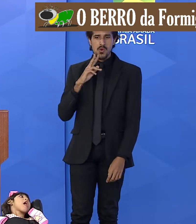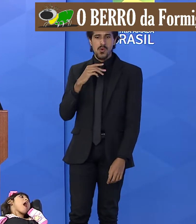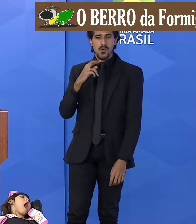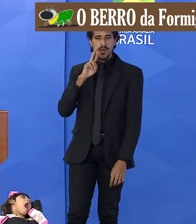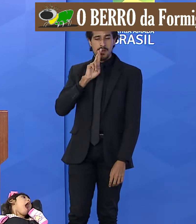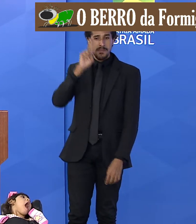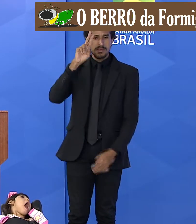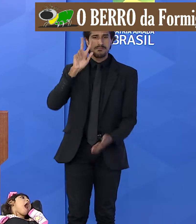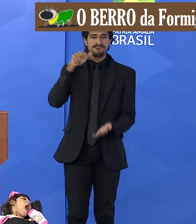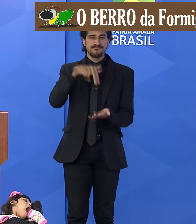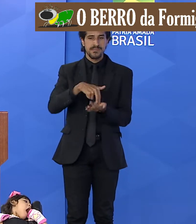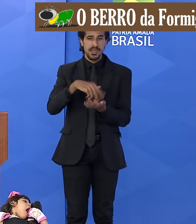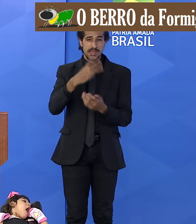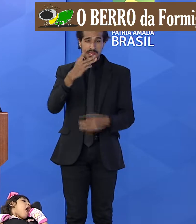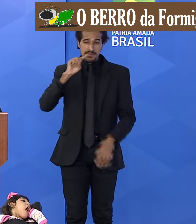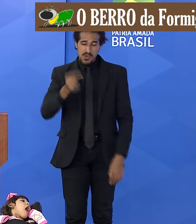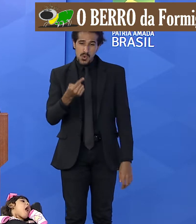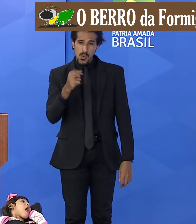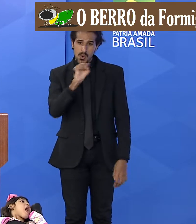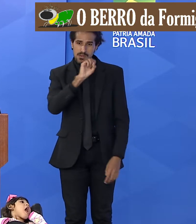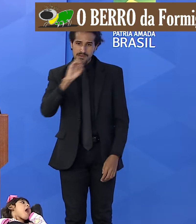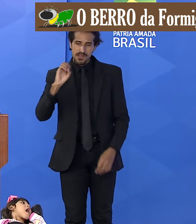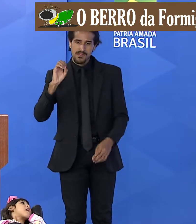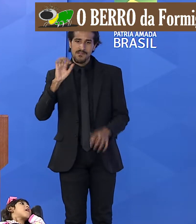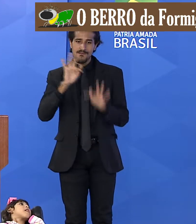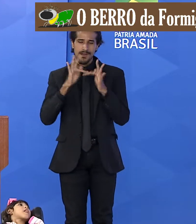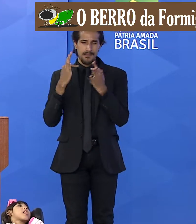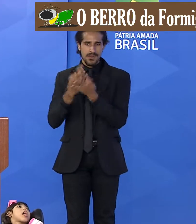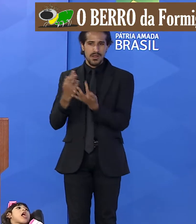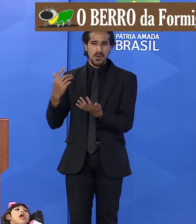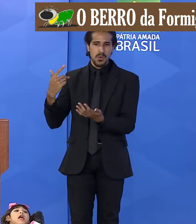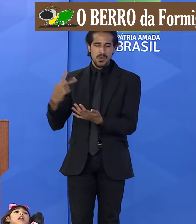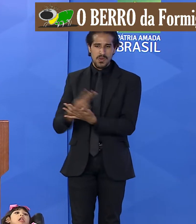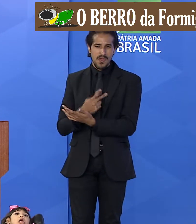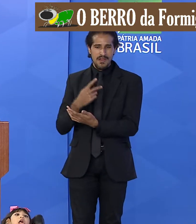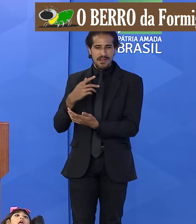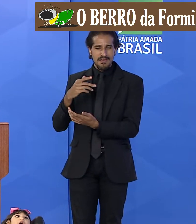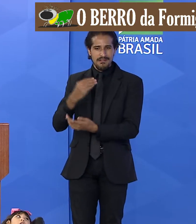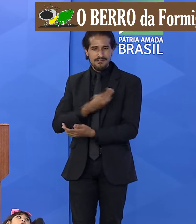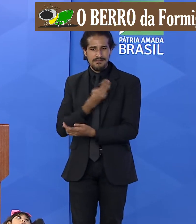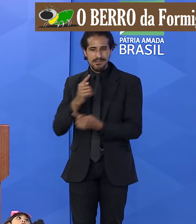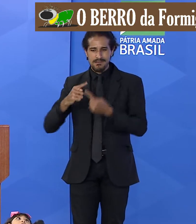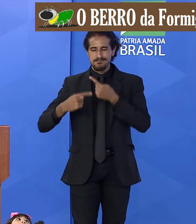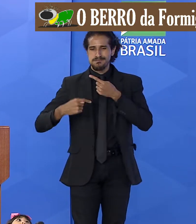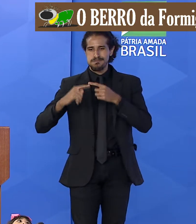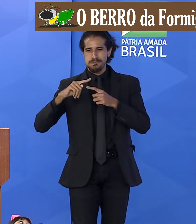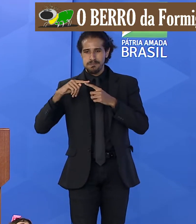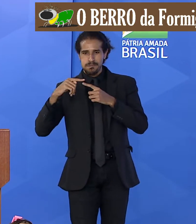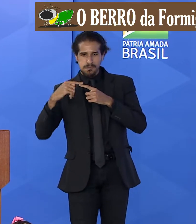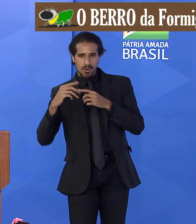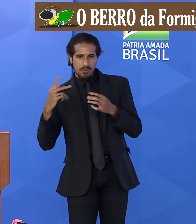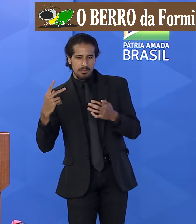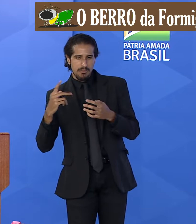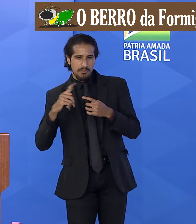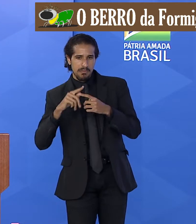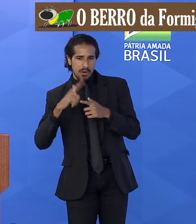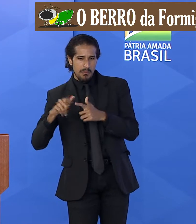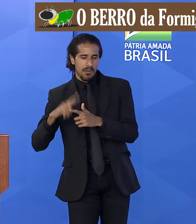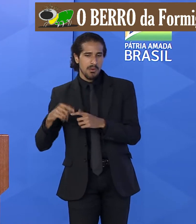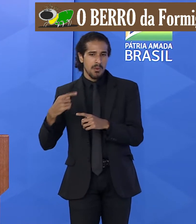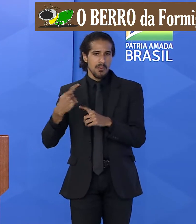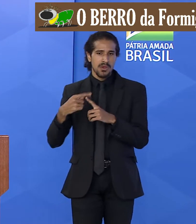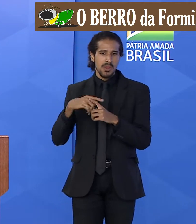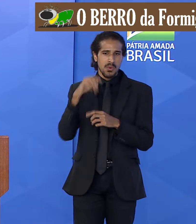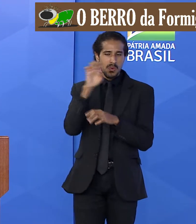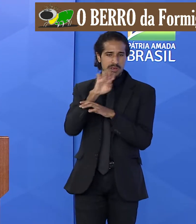3.800 famílias que tiveram suas vidas drasticamente transformadas por uma irresponsabilidade do estado em nome da minha